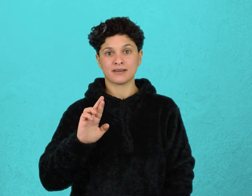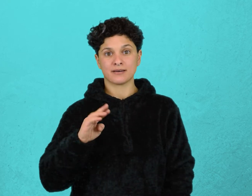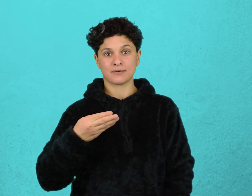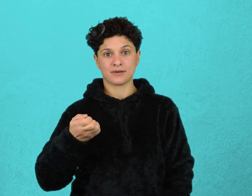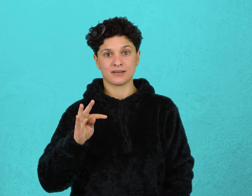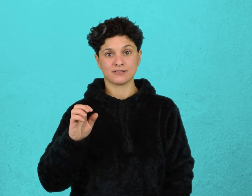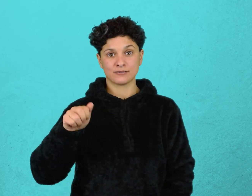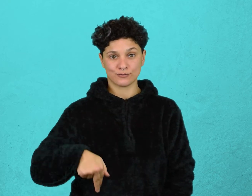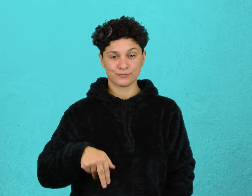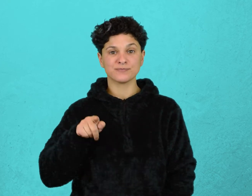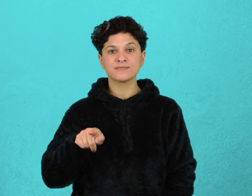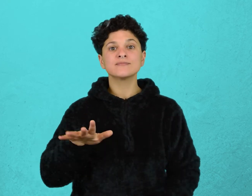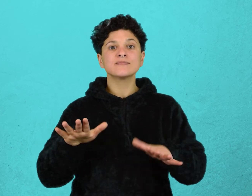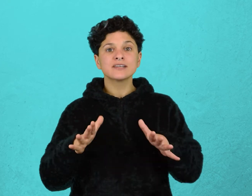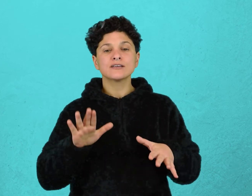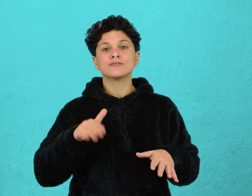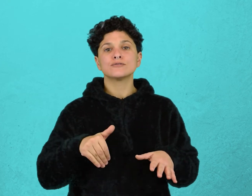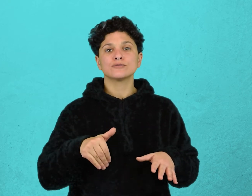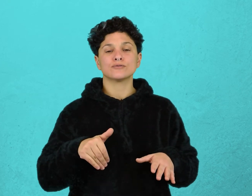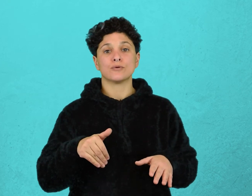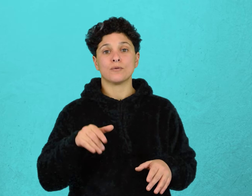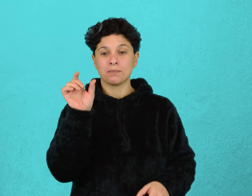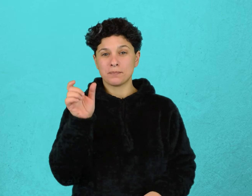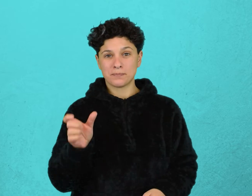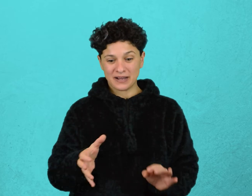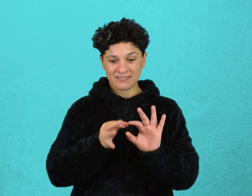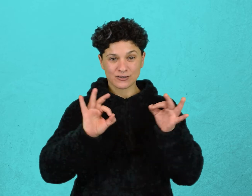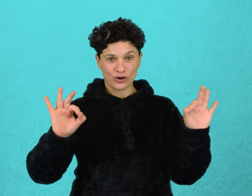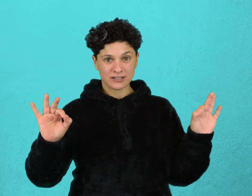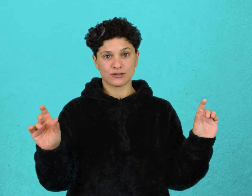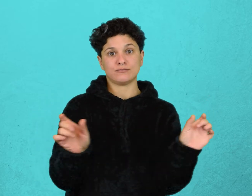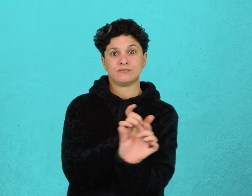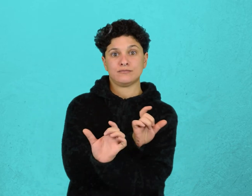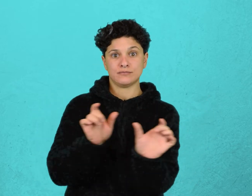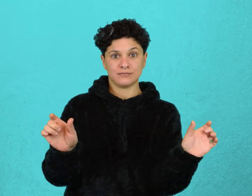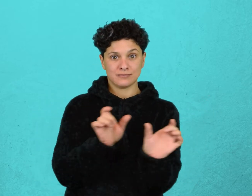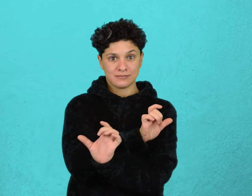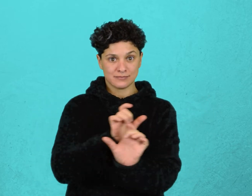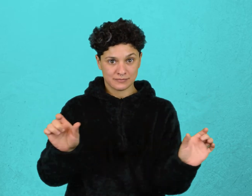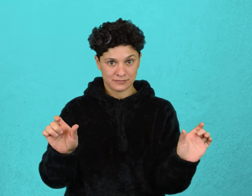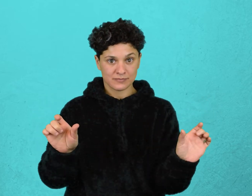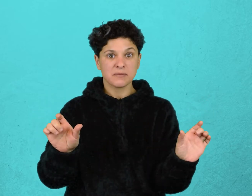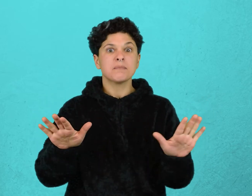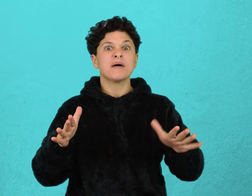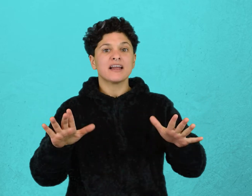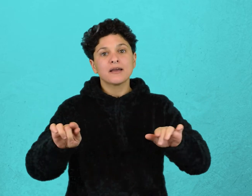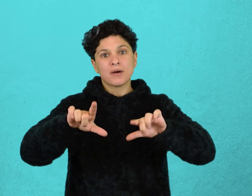es la alteración de las palabras en el orden lógico de una oración con el fin de resaltar una idea